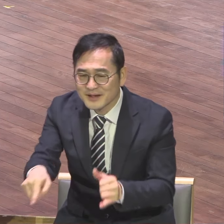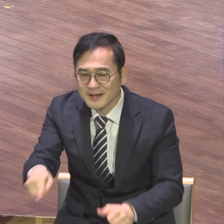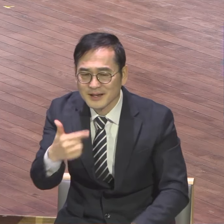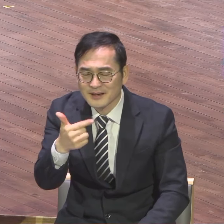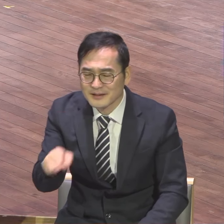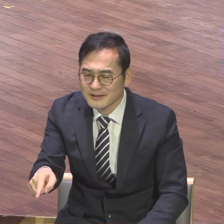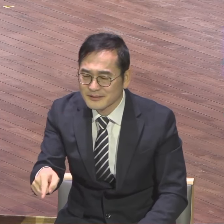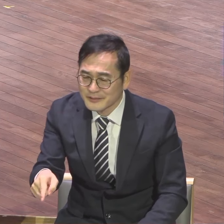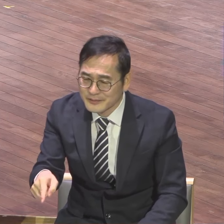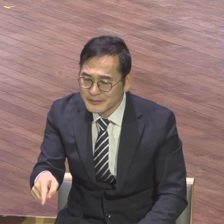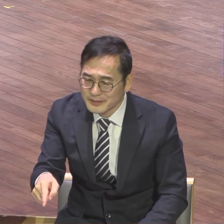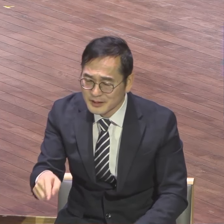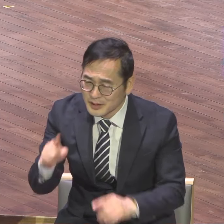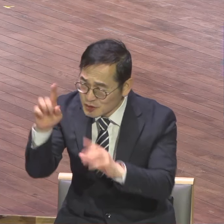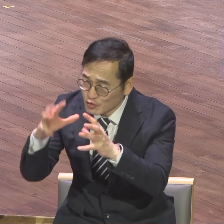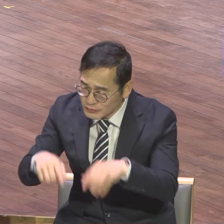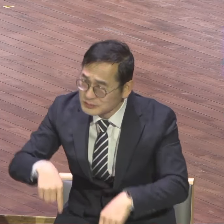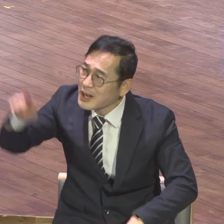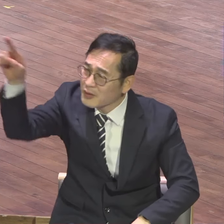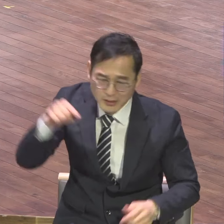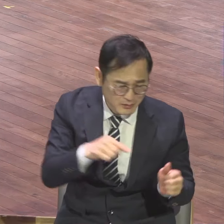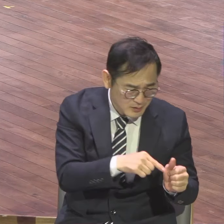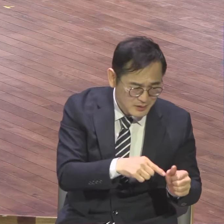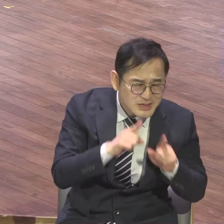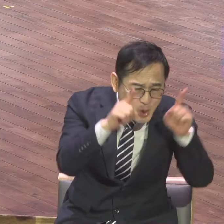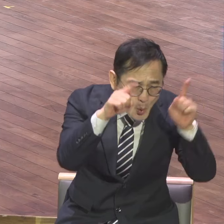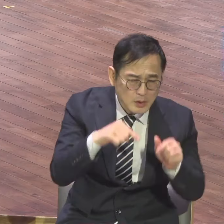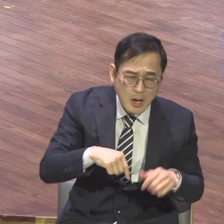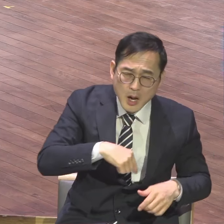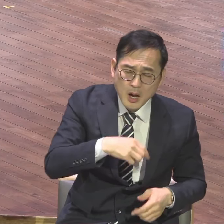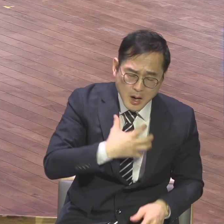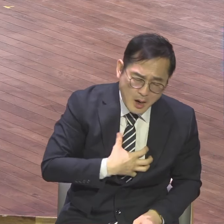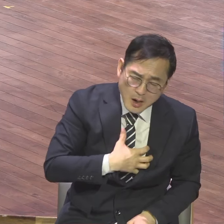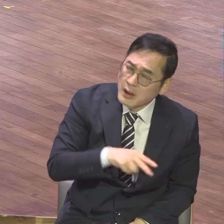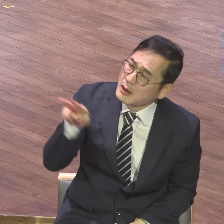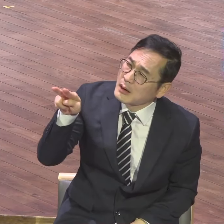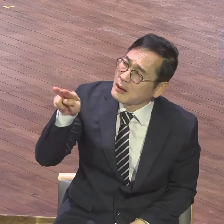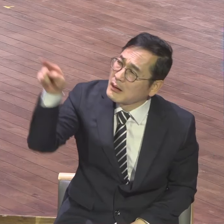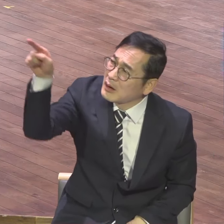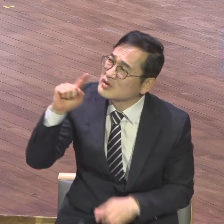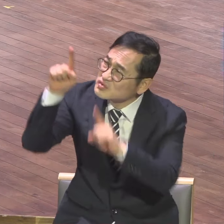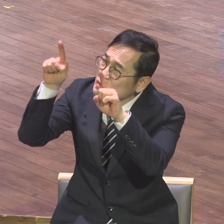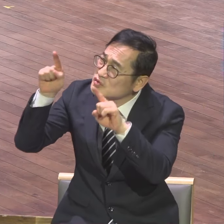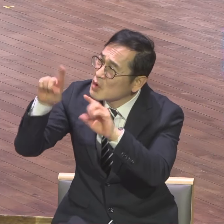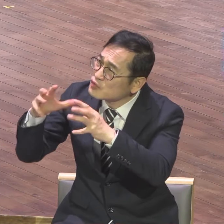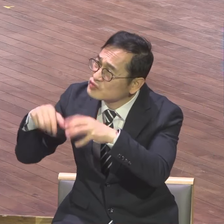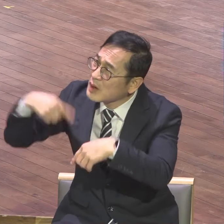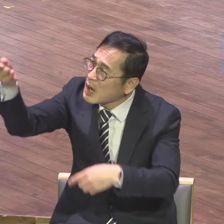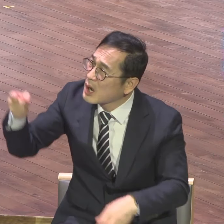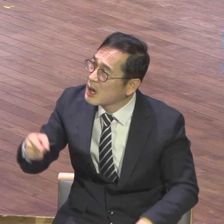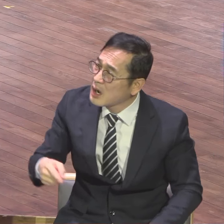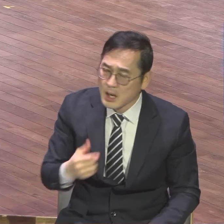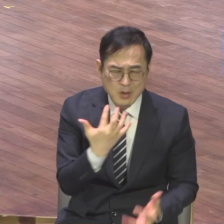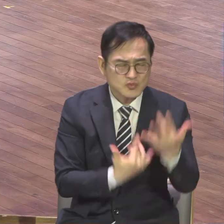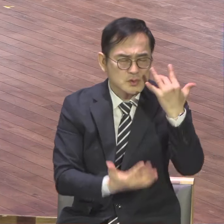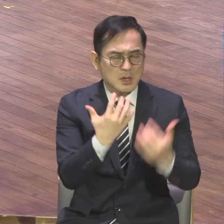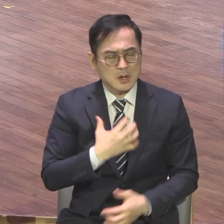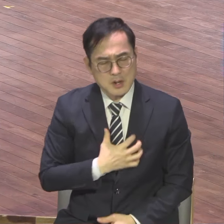이거를 기가 막히잖아요. 너무 죽겠는데 목이 말라 죽겠는데 불타는 이 몸을